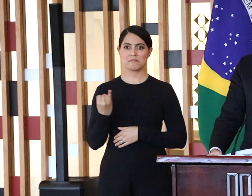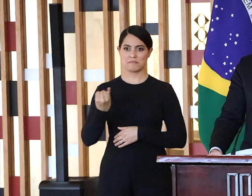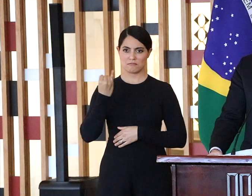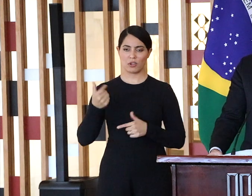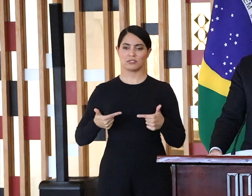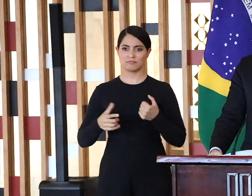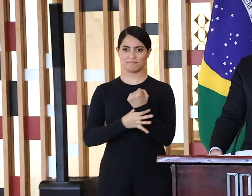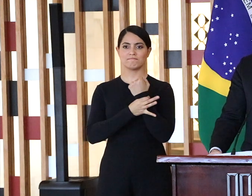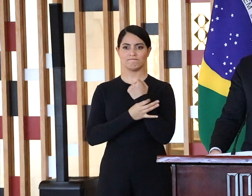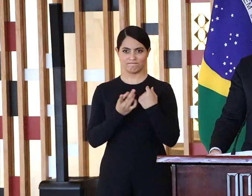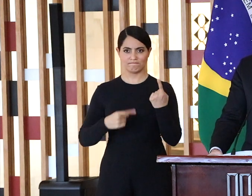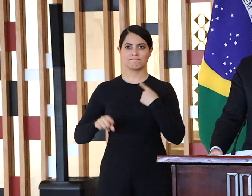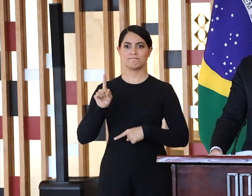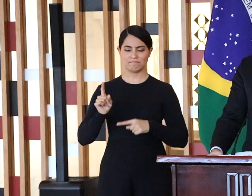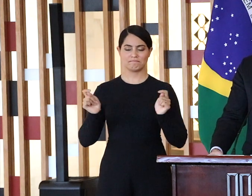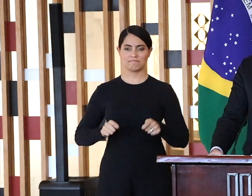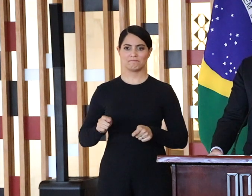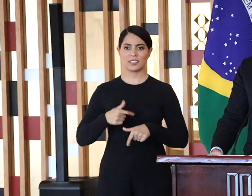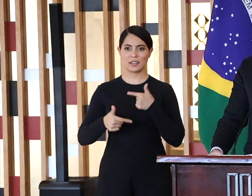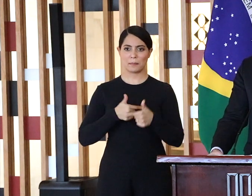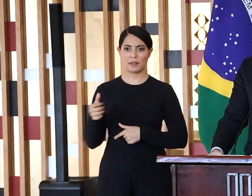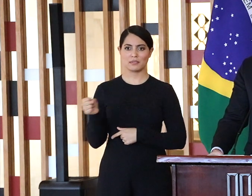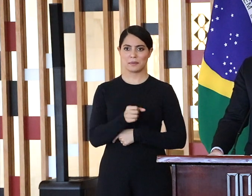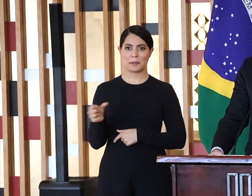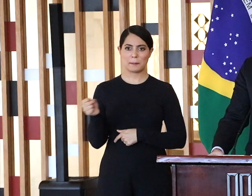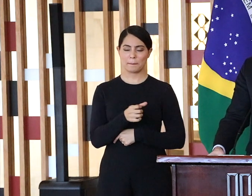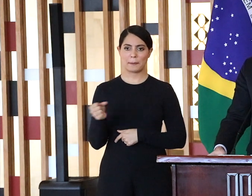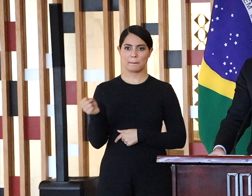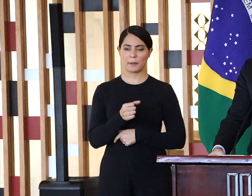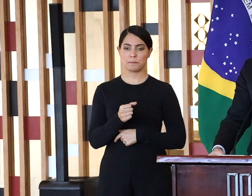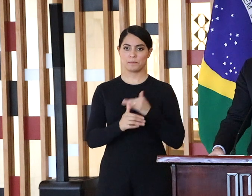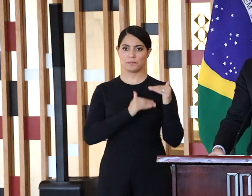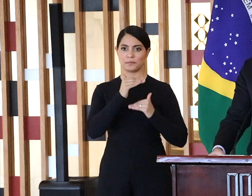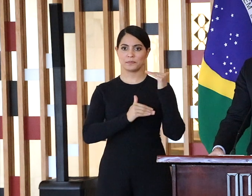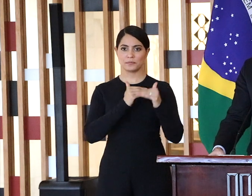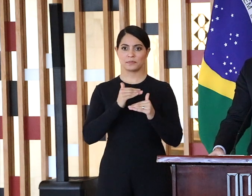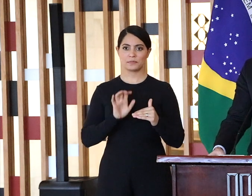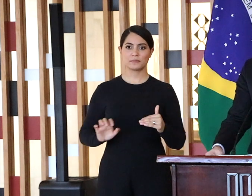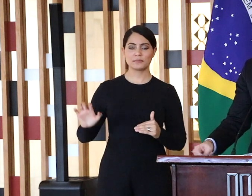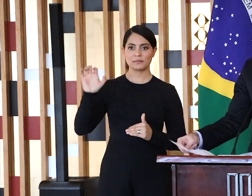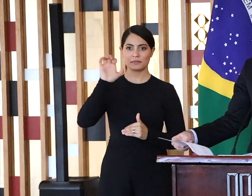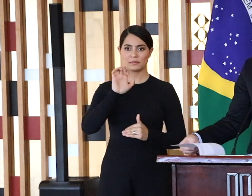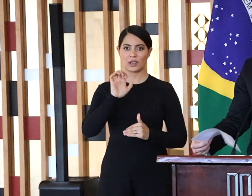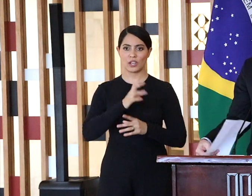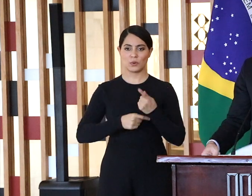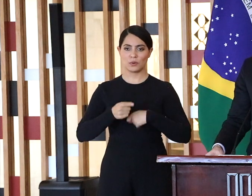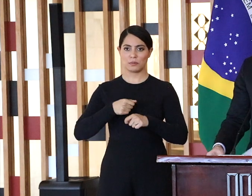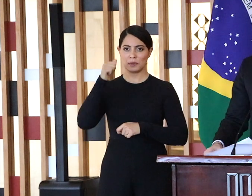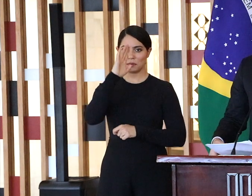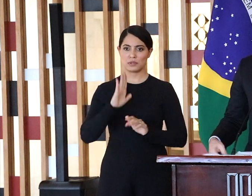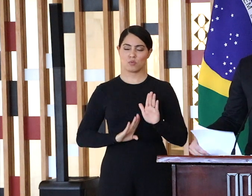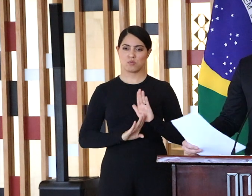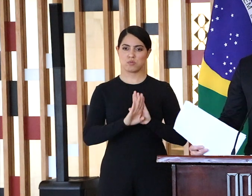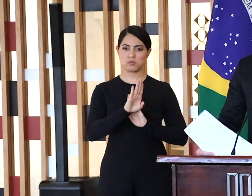contribuindo igualmente para o desenvolvimento dos estados produtores em benefício de toda a economia brasileira.